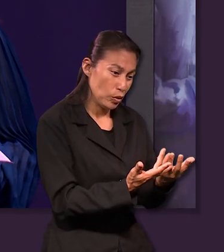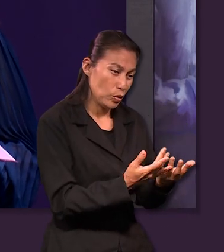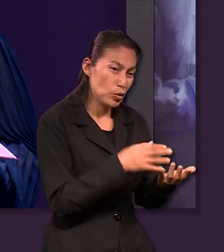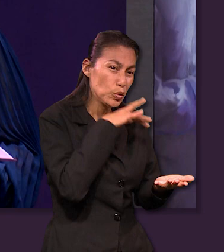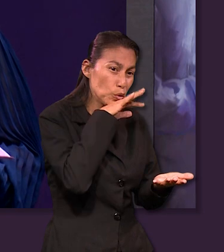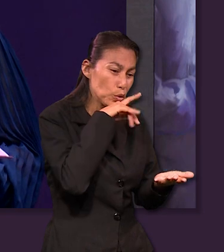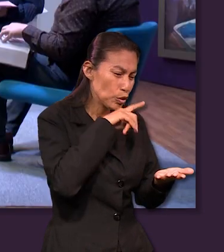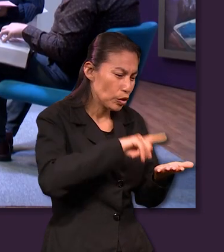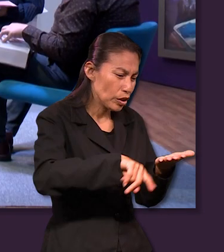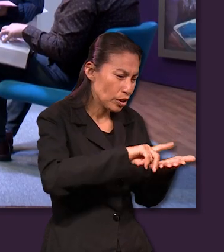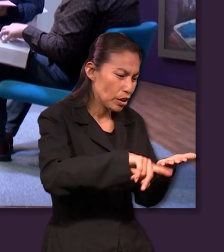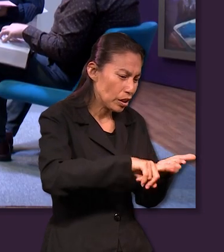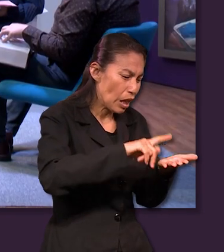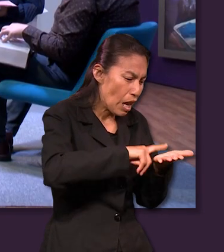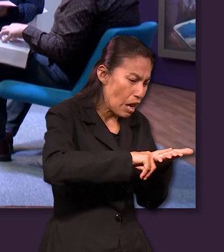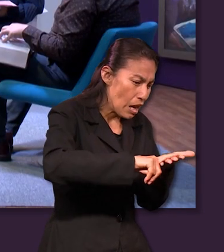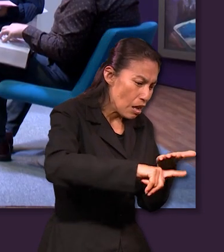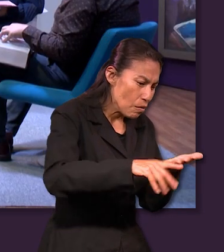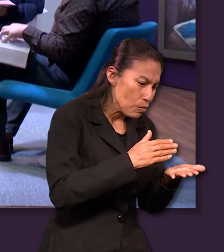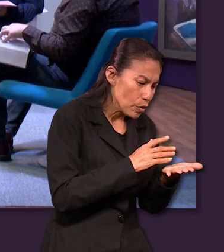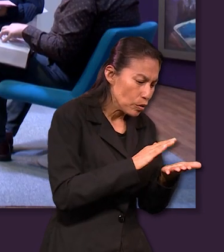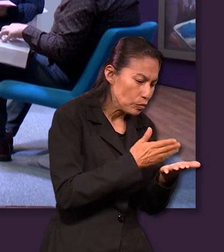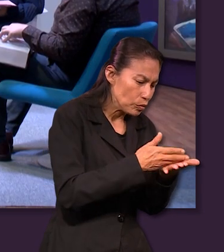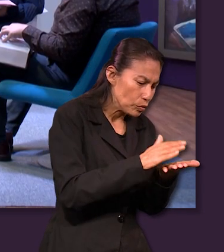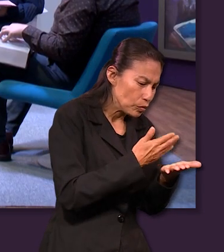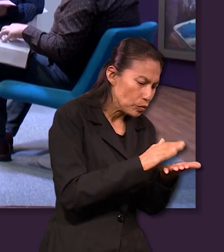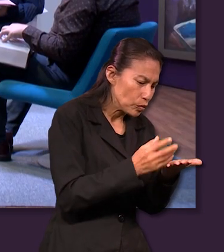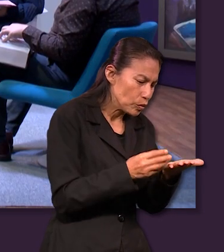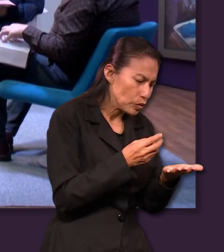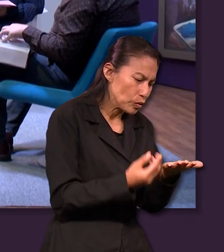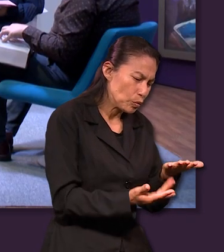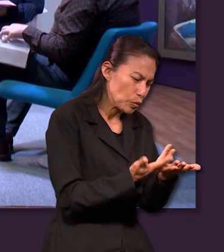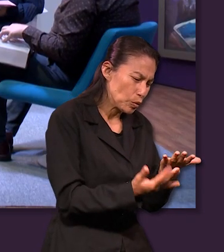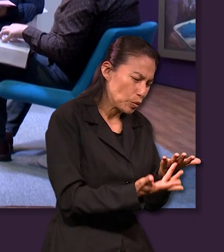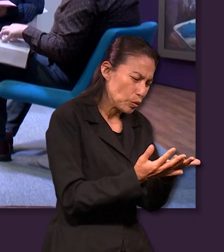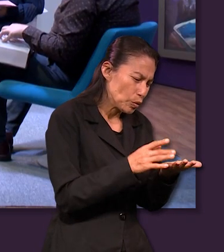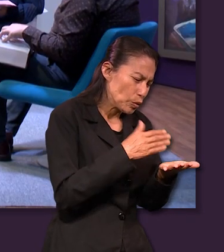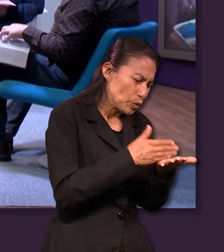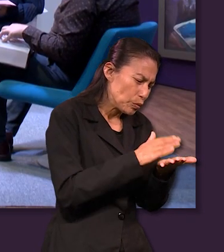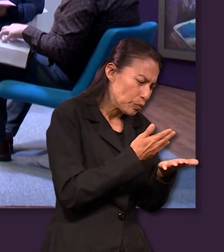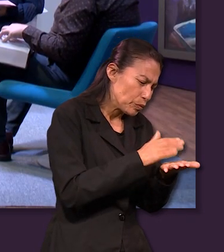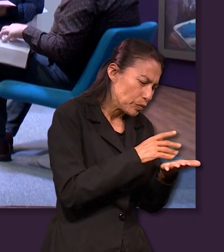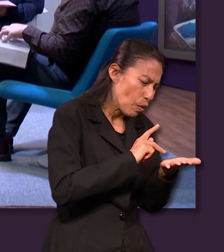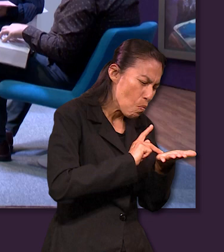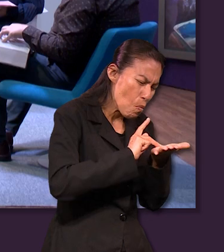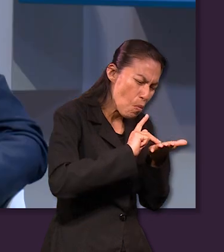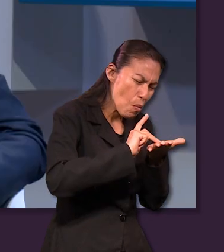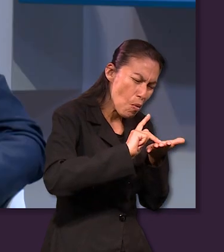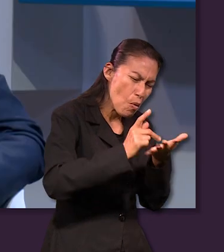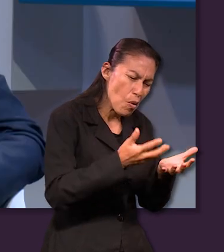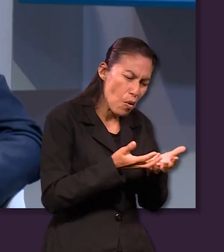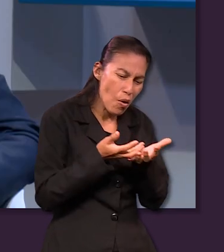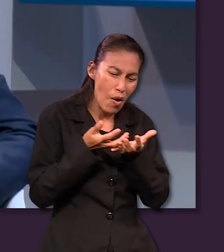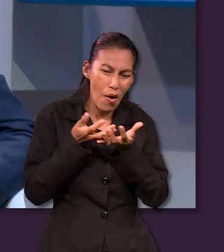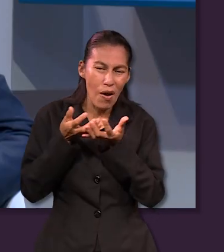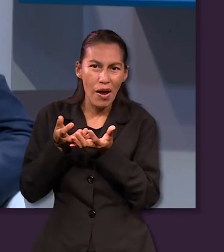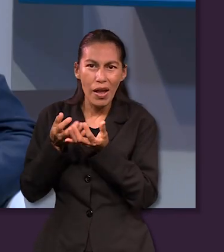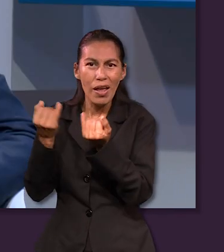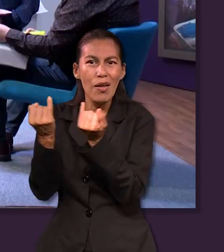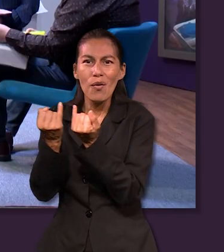impurezas las pruebas son necesarias para que podamos crecer espiritualmente y en todos los sentidos sí y creo que también